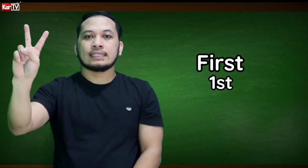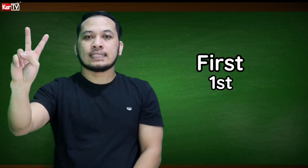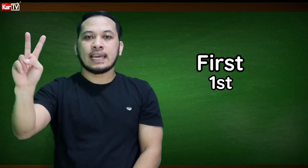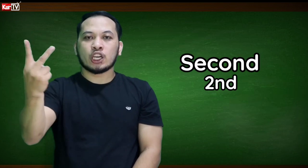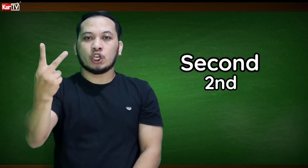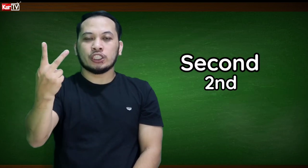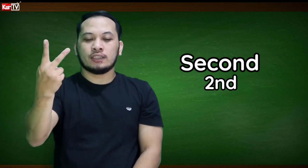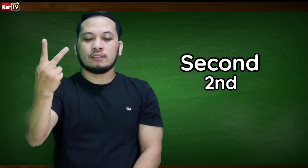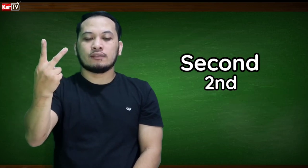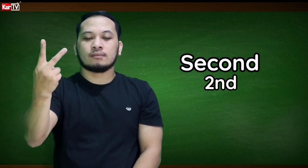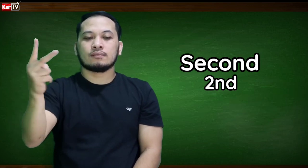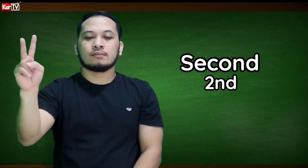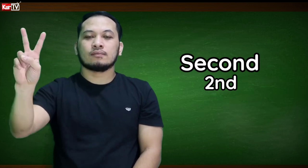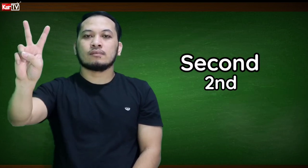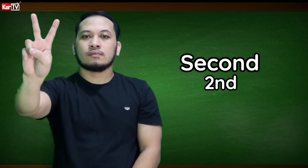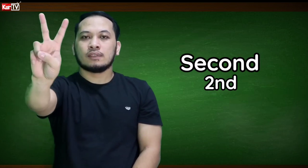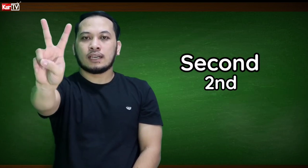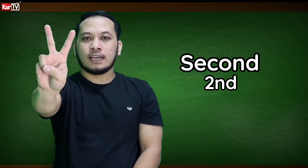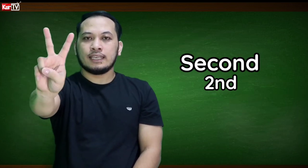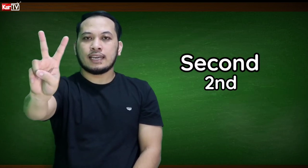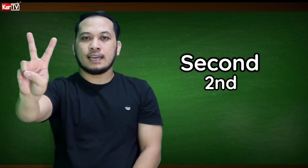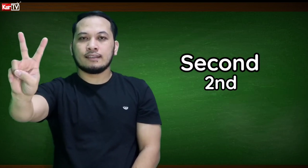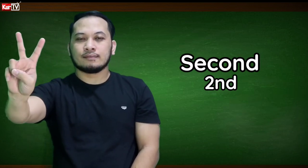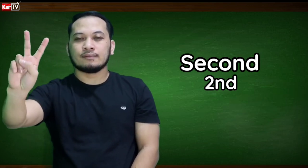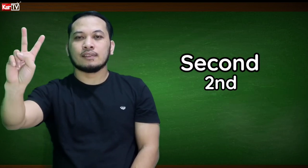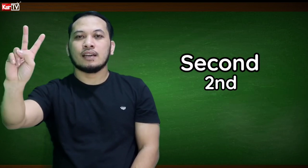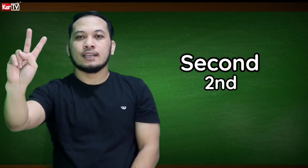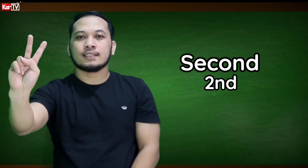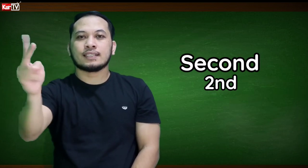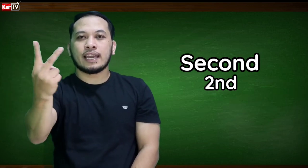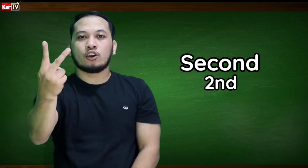Second. Nakaganyan. Second.